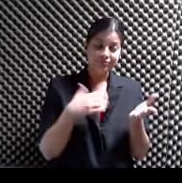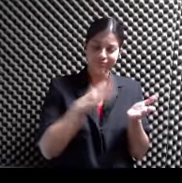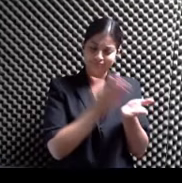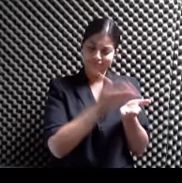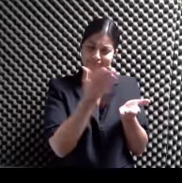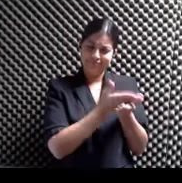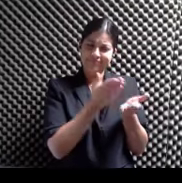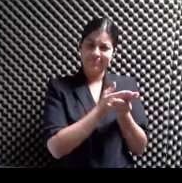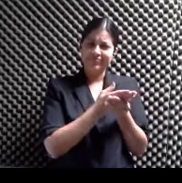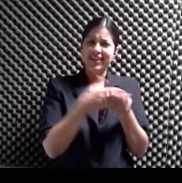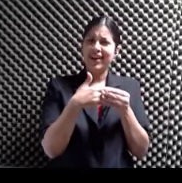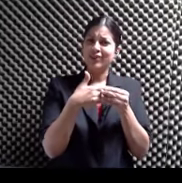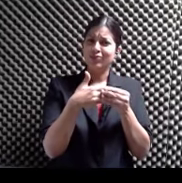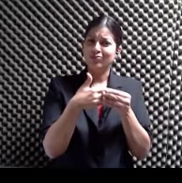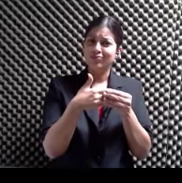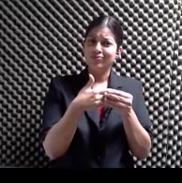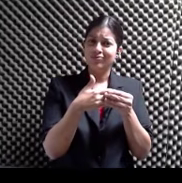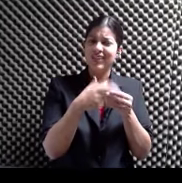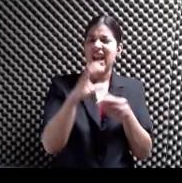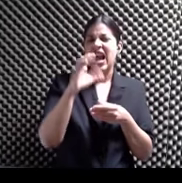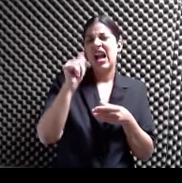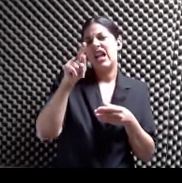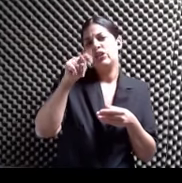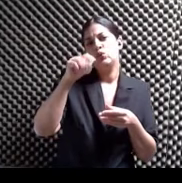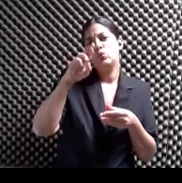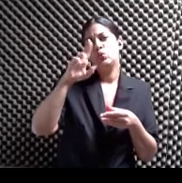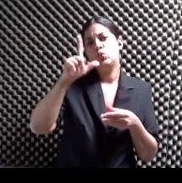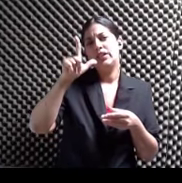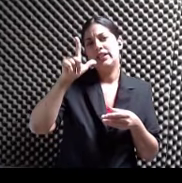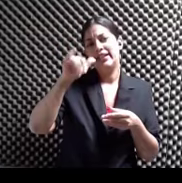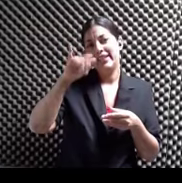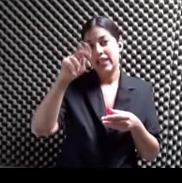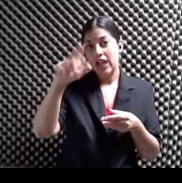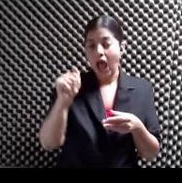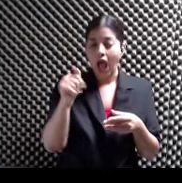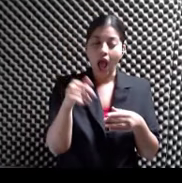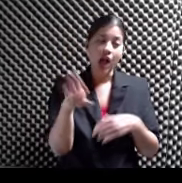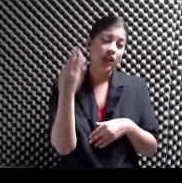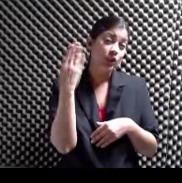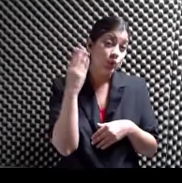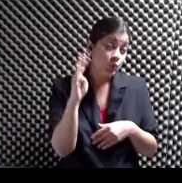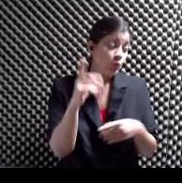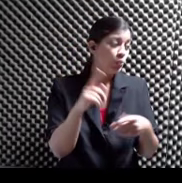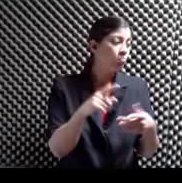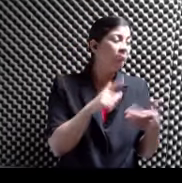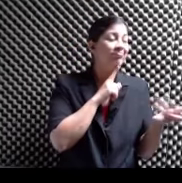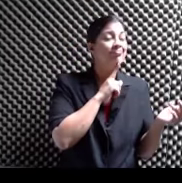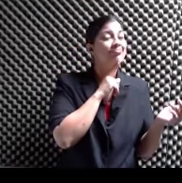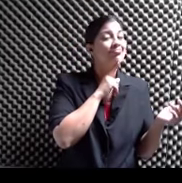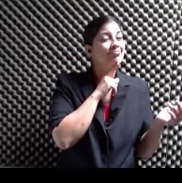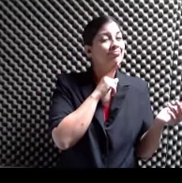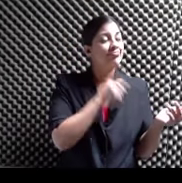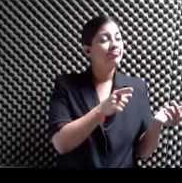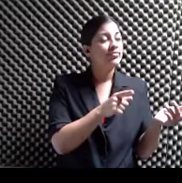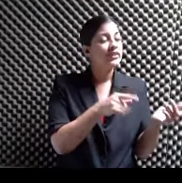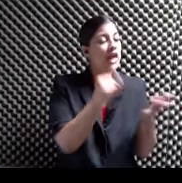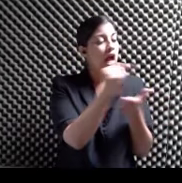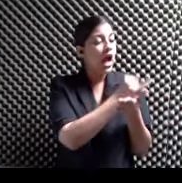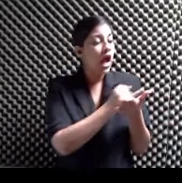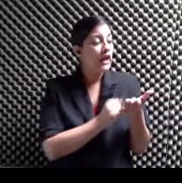O sea Con una cartulina azul Y de alguna manera Esa propuesta Artesanal Se dio